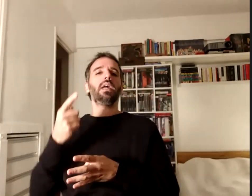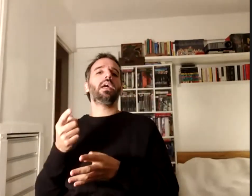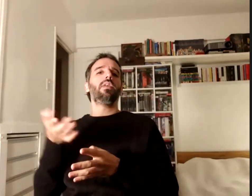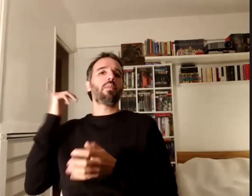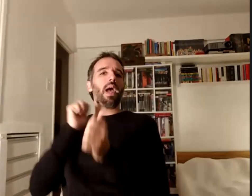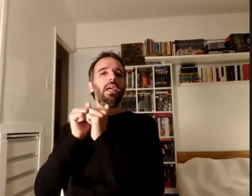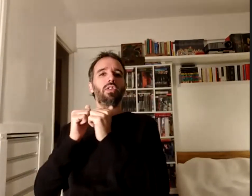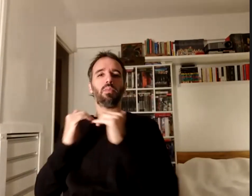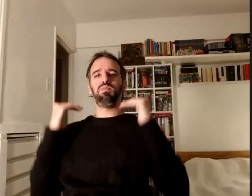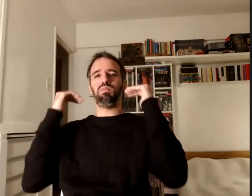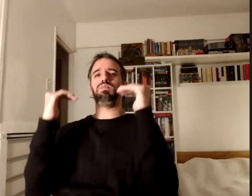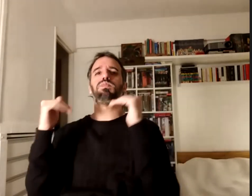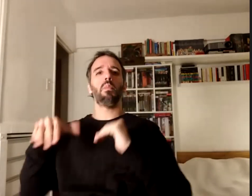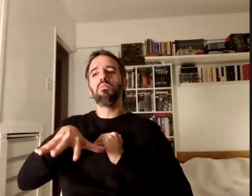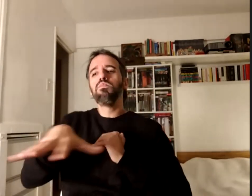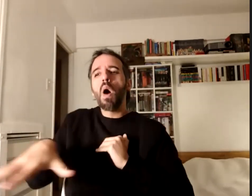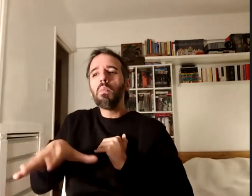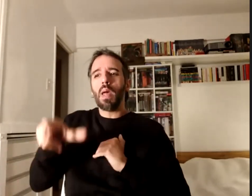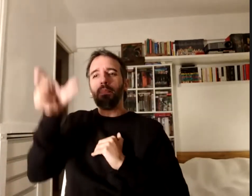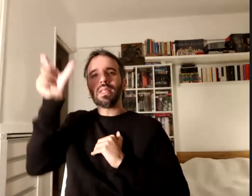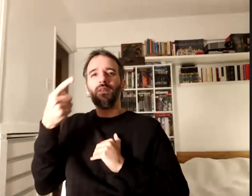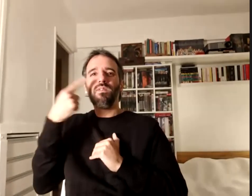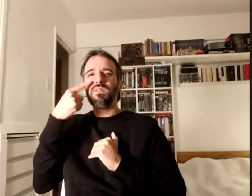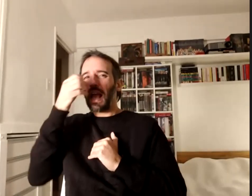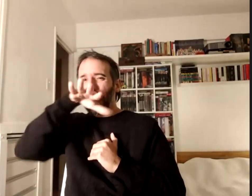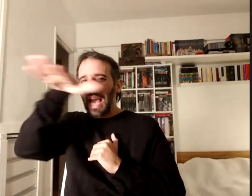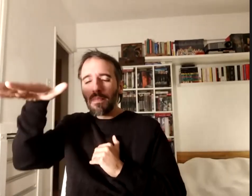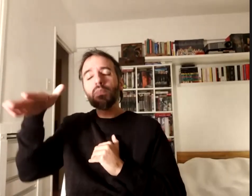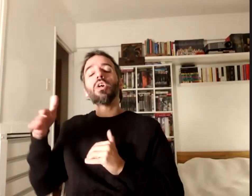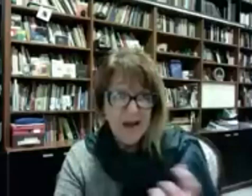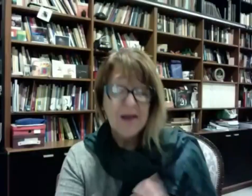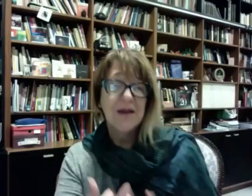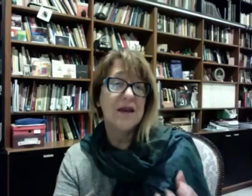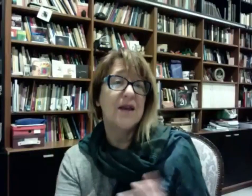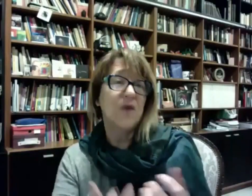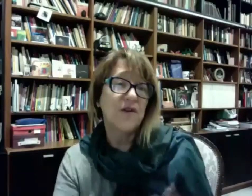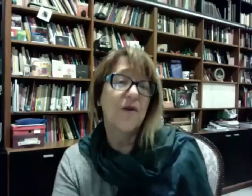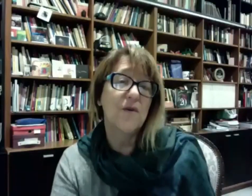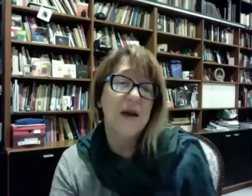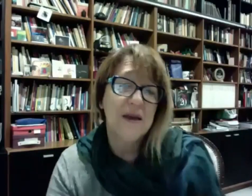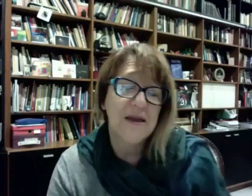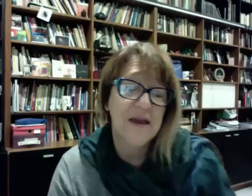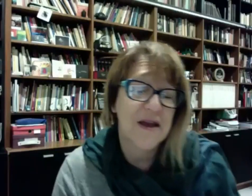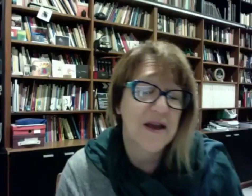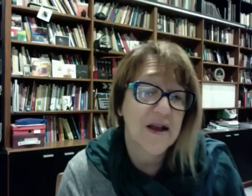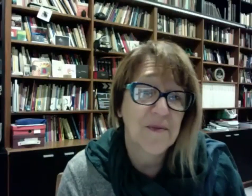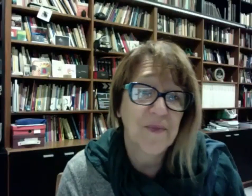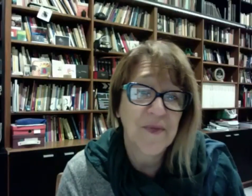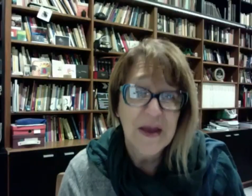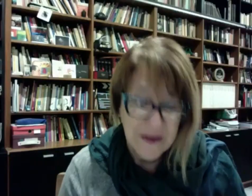populares de los campesinos empezó a tener un lugar y una forma de de de